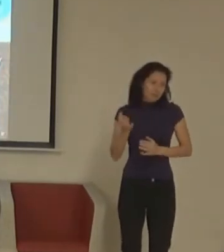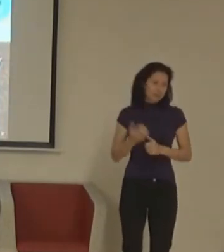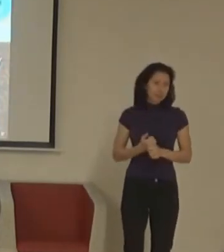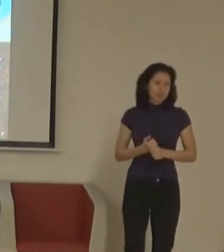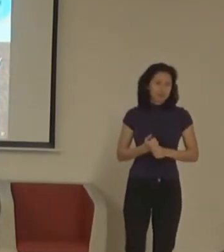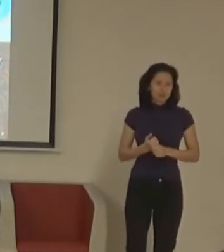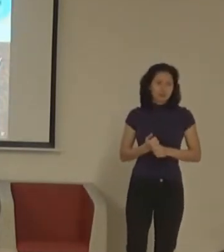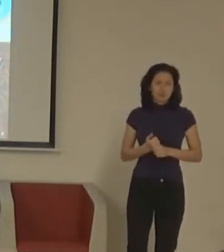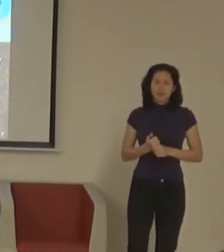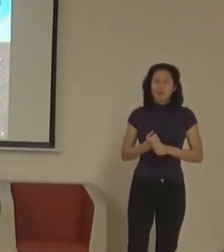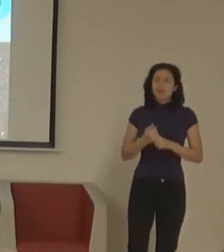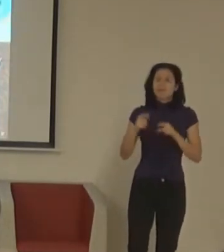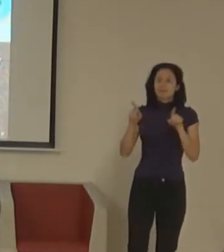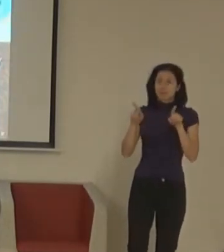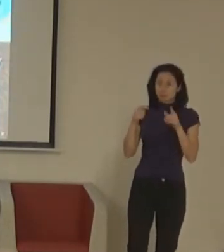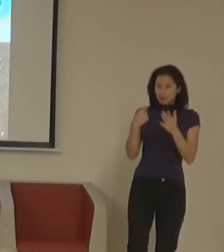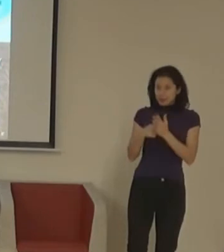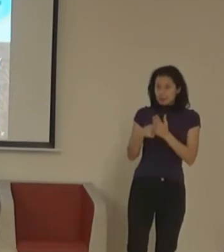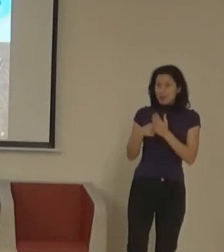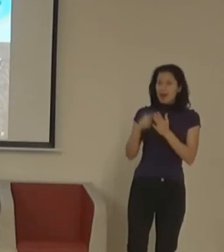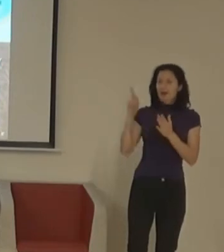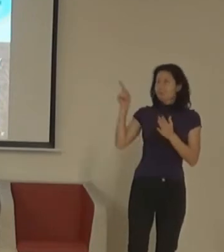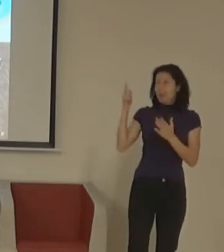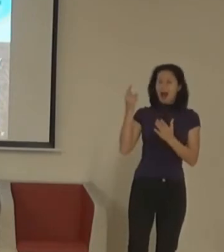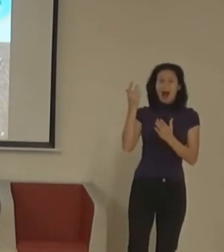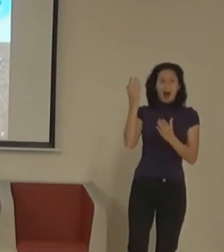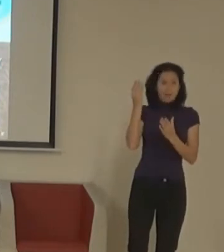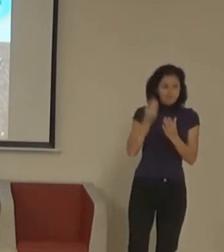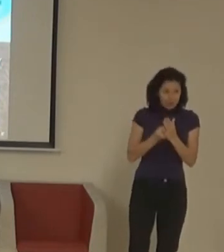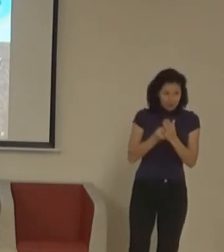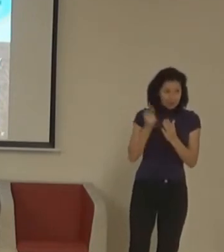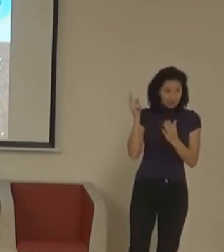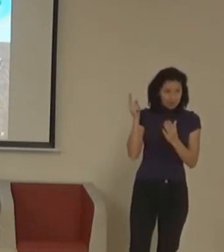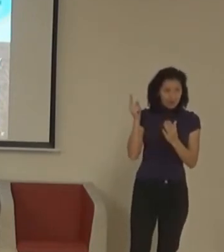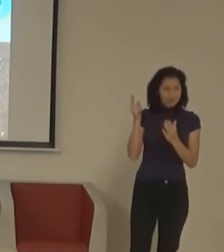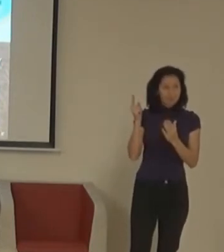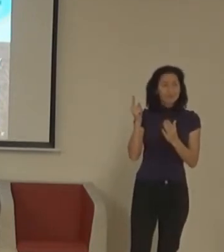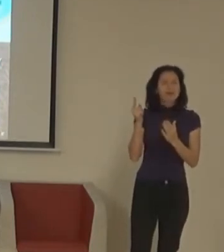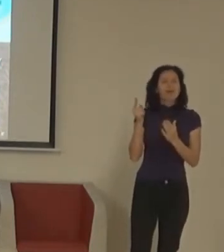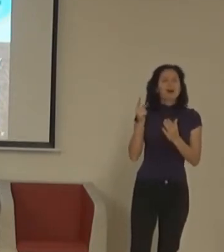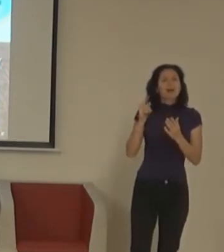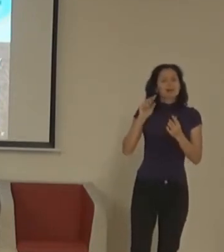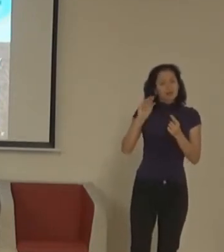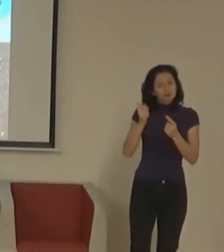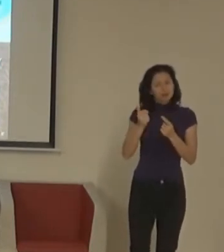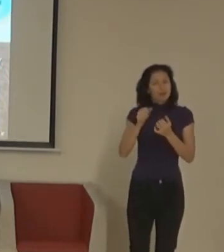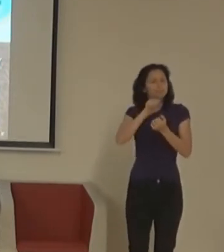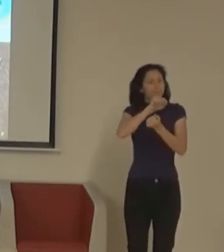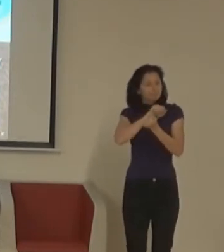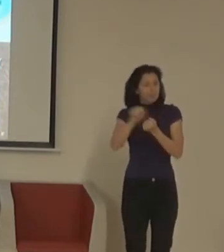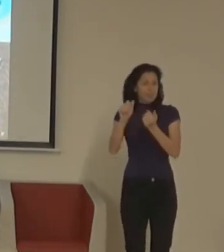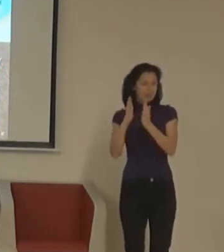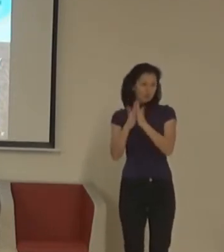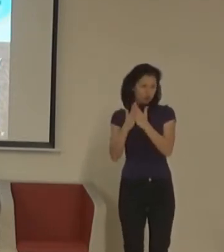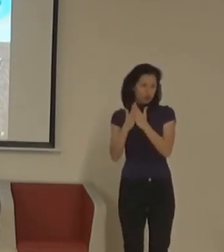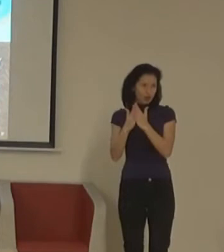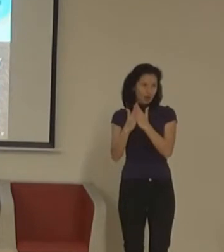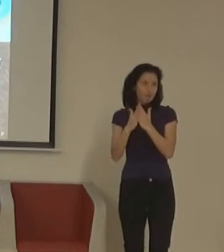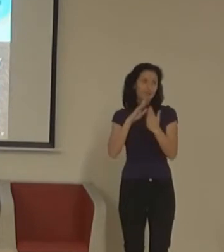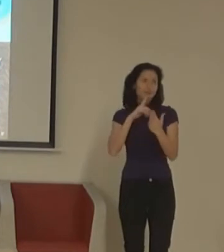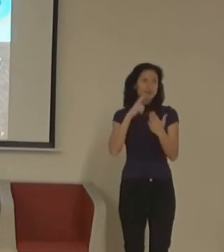Kromě tý aplikace a kromě těch praktických věcí knížka, protože ona upřímně řečena čistě skvělý. A to, že se toho někdo bojí,